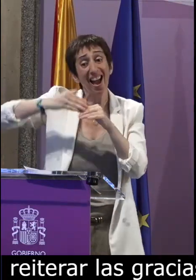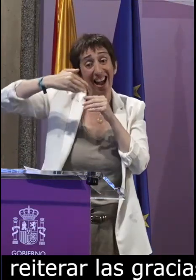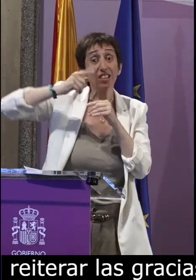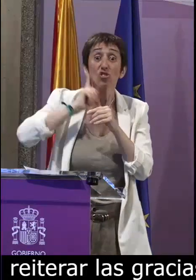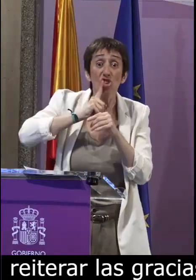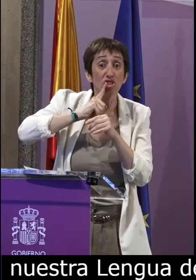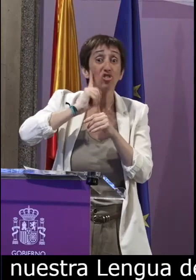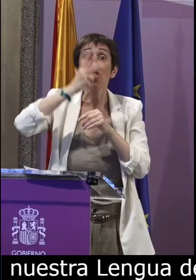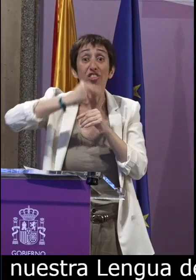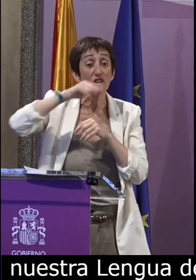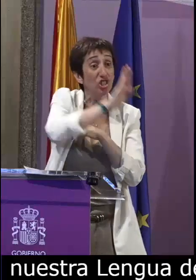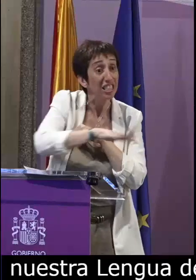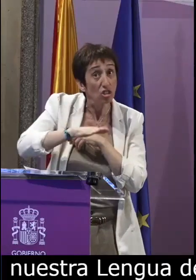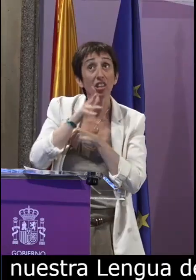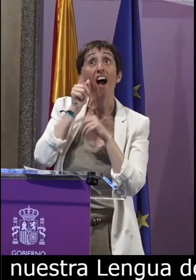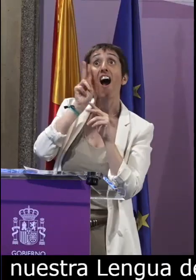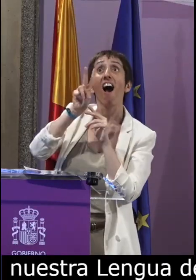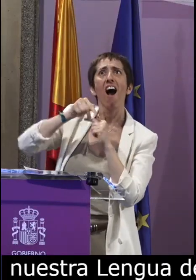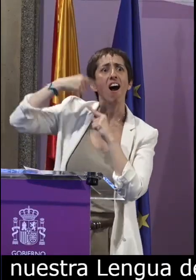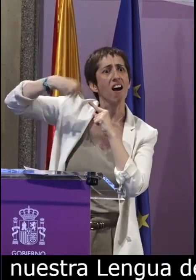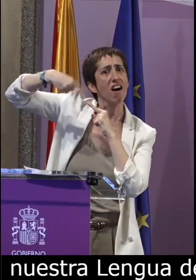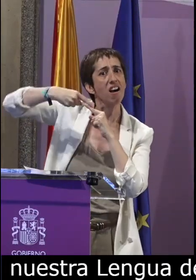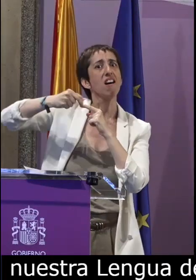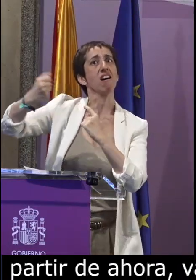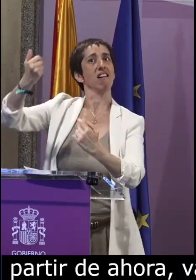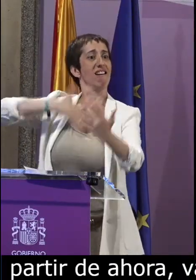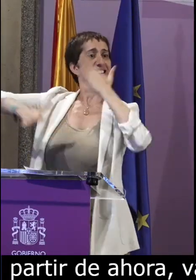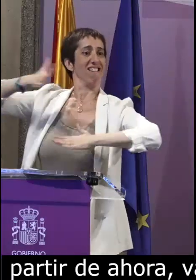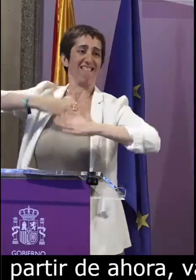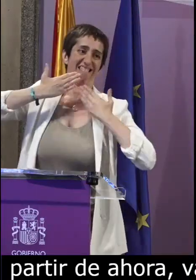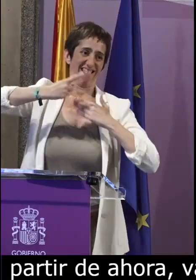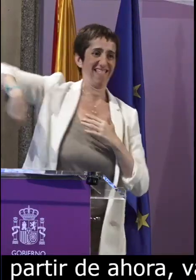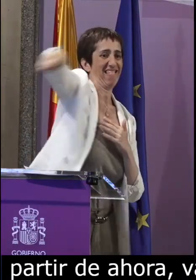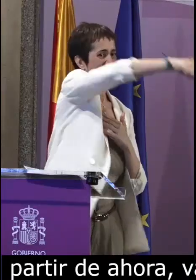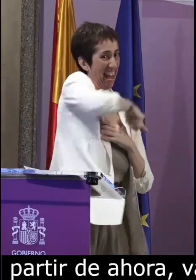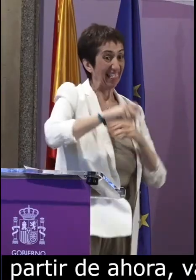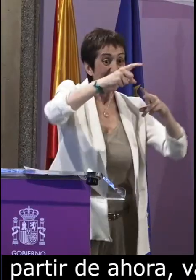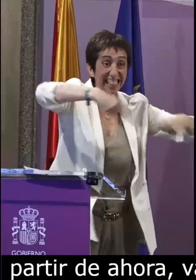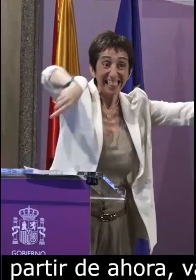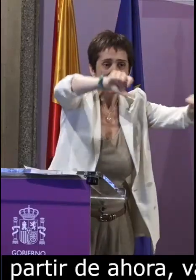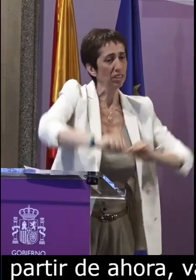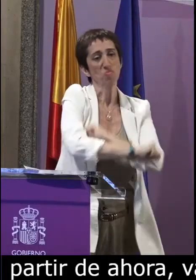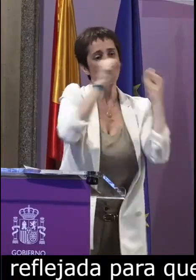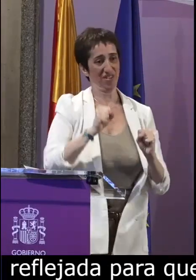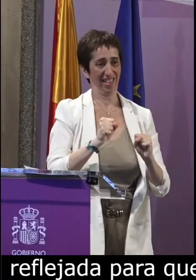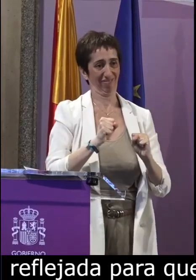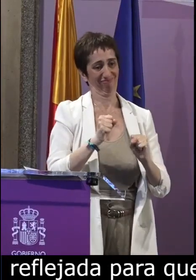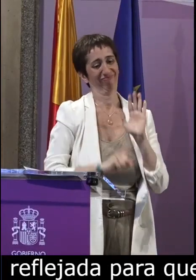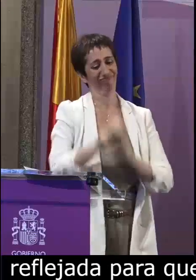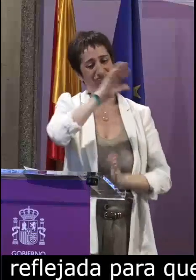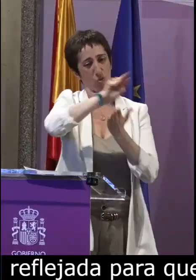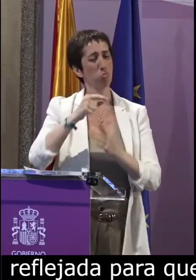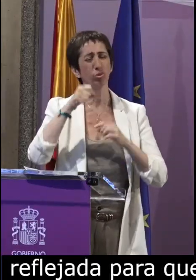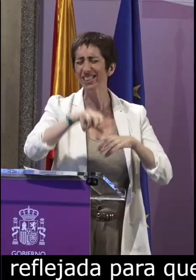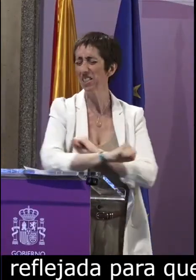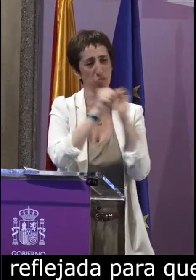recogida y reflejada para que personas sordas y sordociegas infancia sorda y sordociega pueda acceder a ellas sin vosotras y